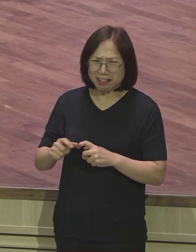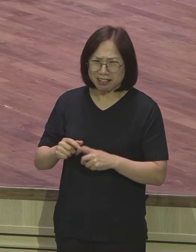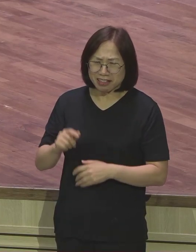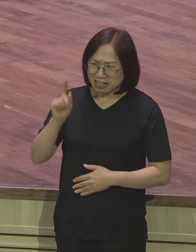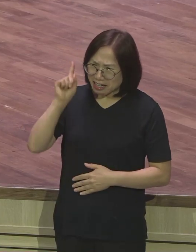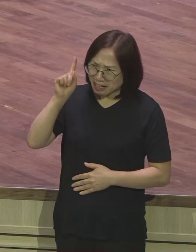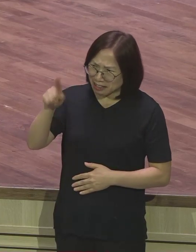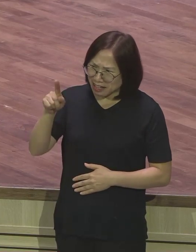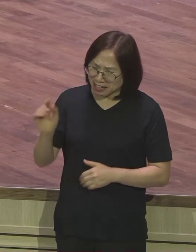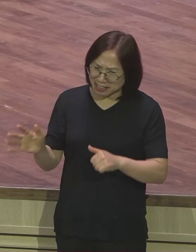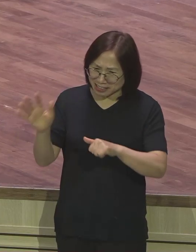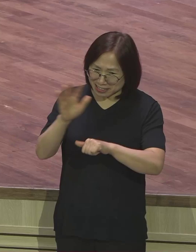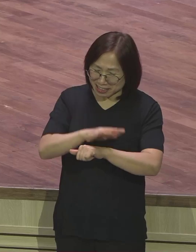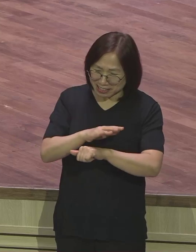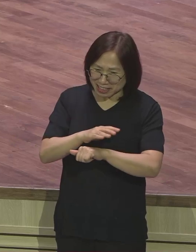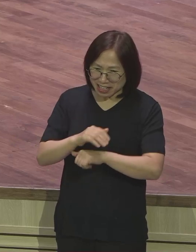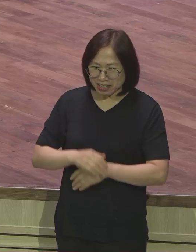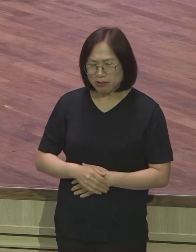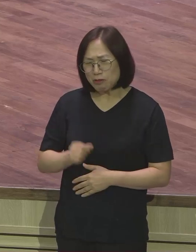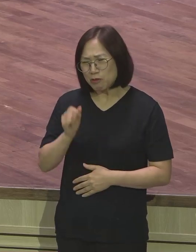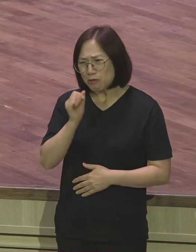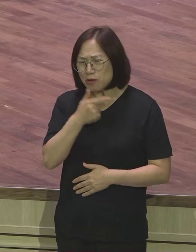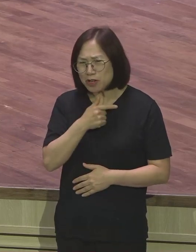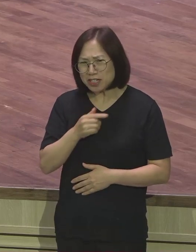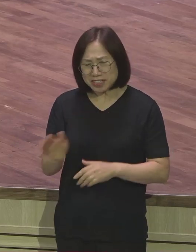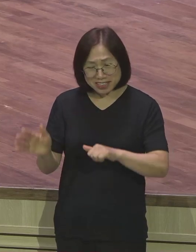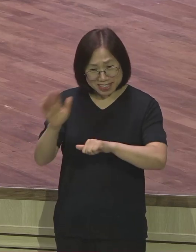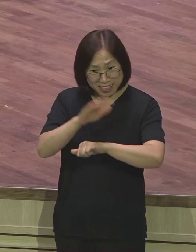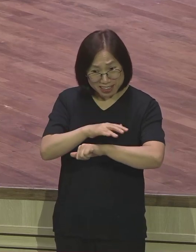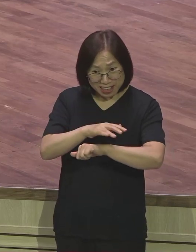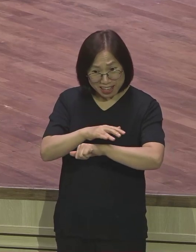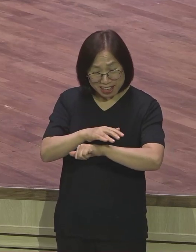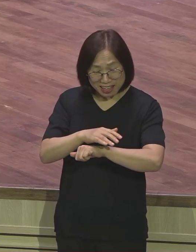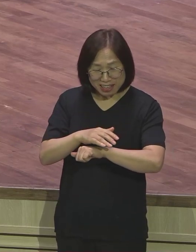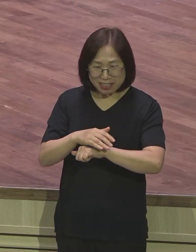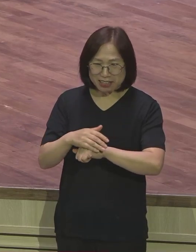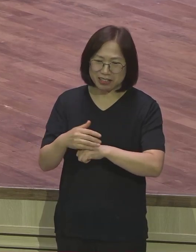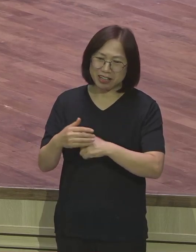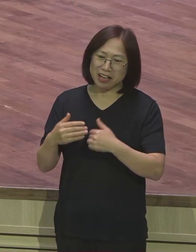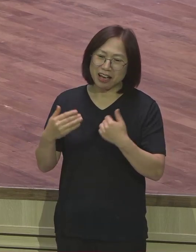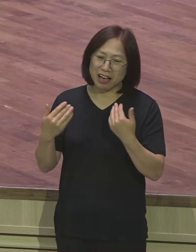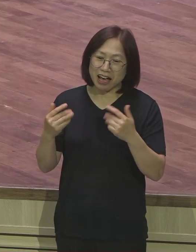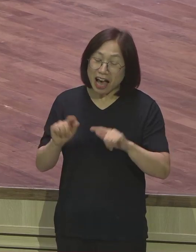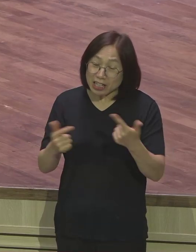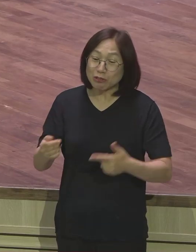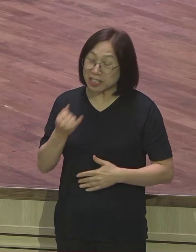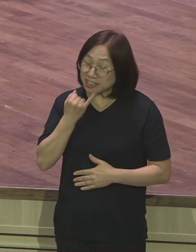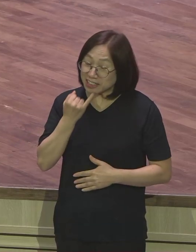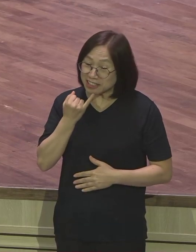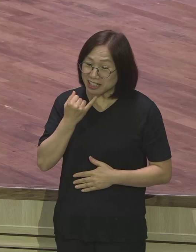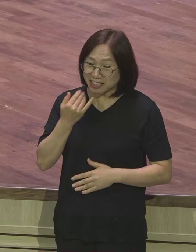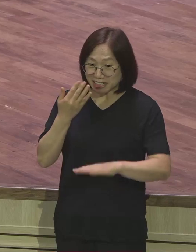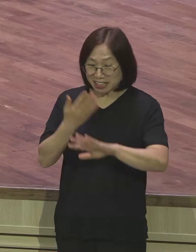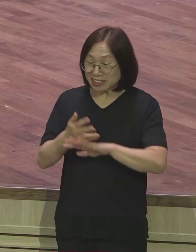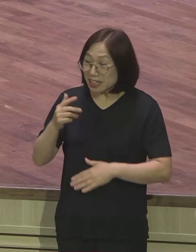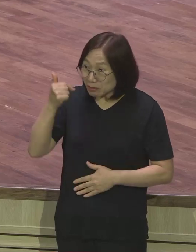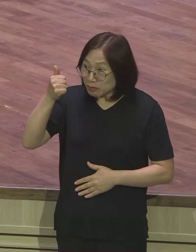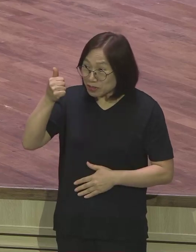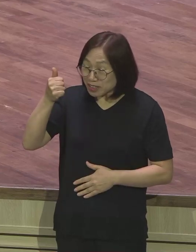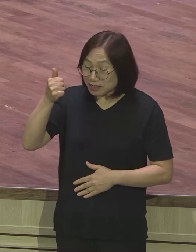장례 터졌으니까 월요일날 장례 터졌으면 실은 안 해도 되는데 왜냐하면 우리 다른 부목사님들이 하시기로 다 시스템이 돼 있거든요